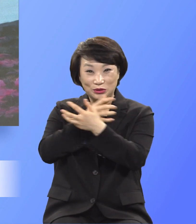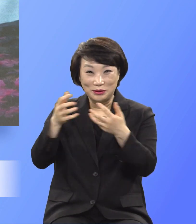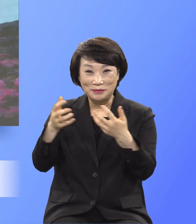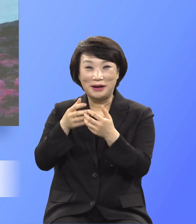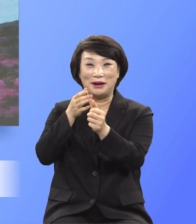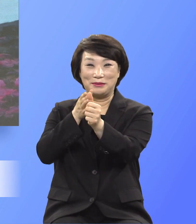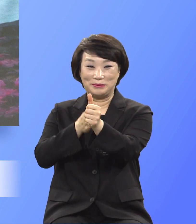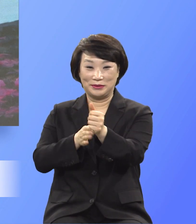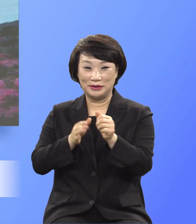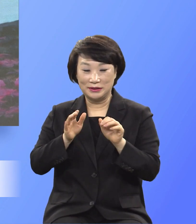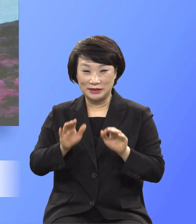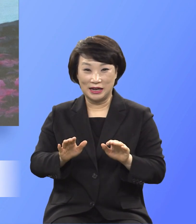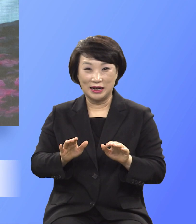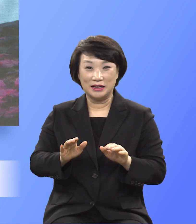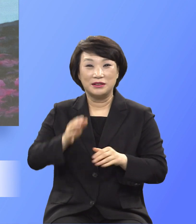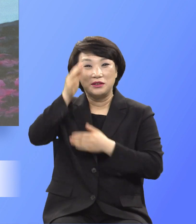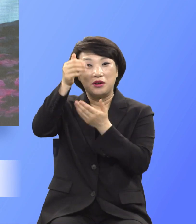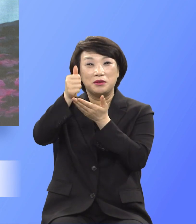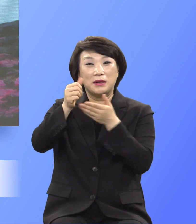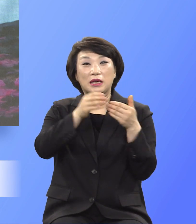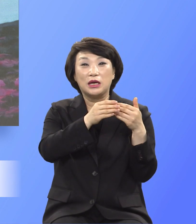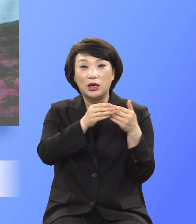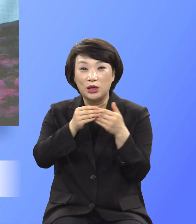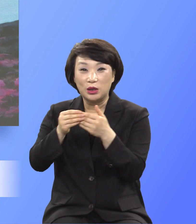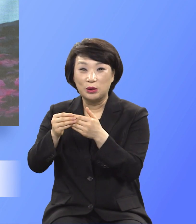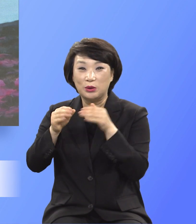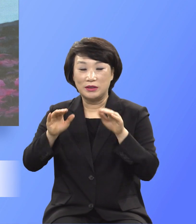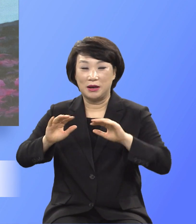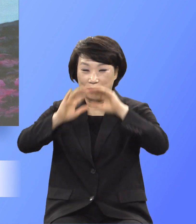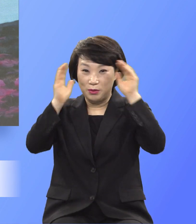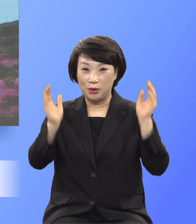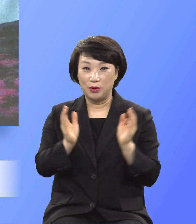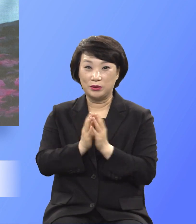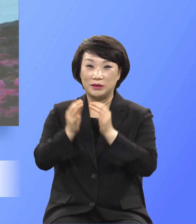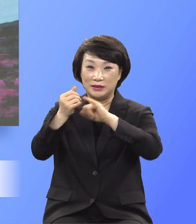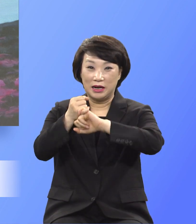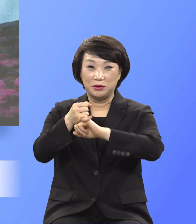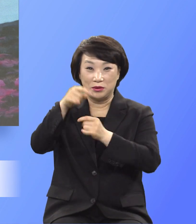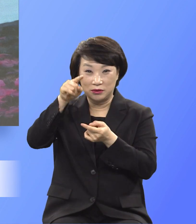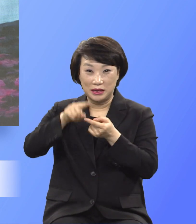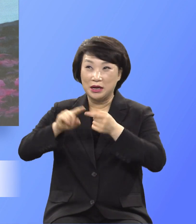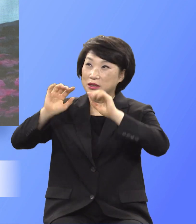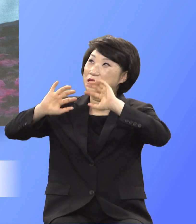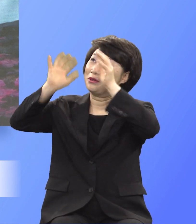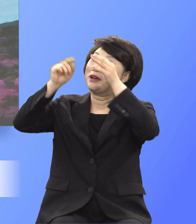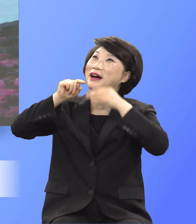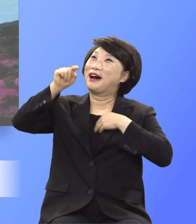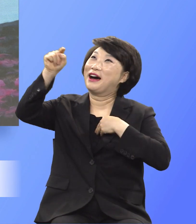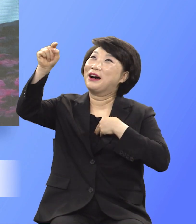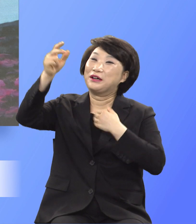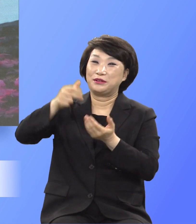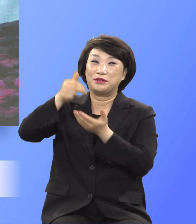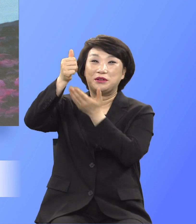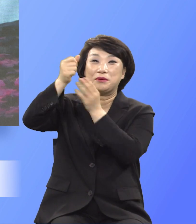성령이 인도받아 저는 약속대로 천국에서 주님 뵙는 여러분 되기를